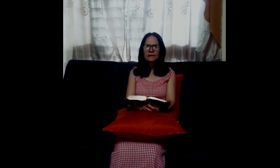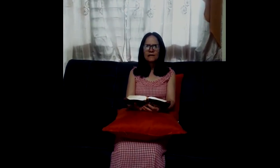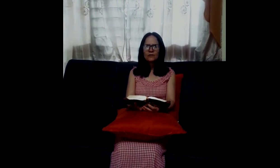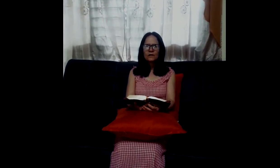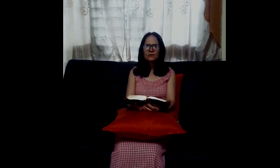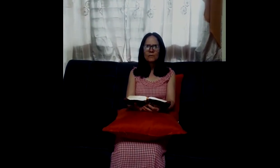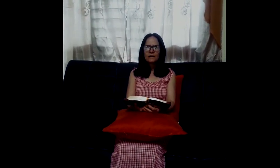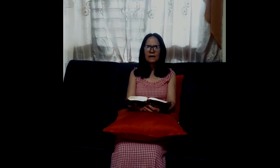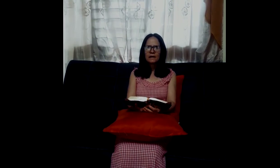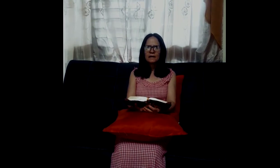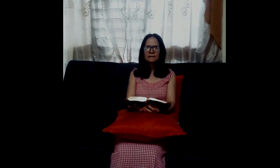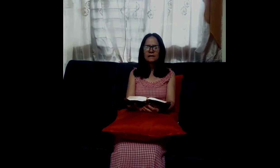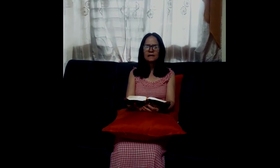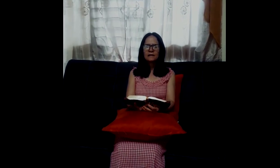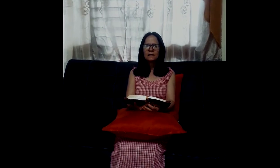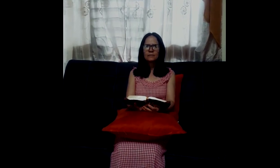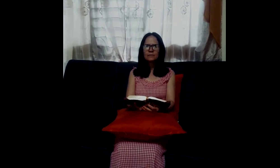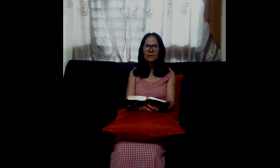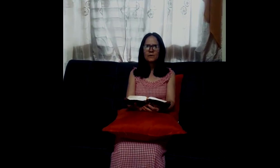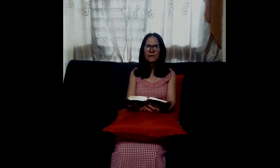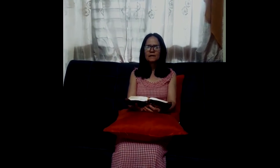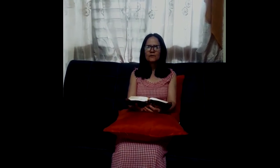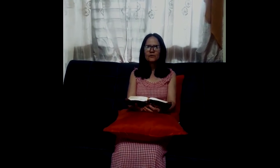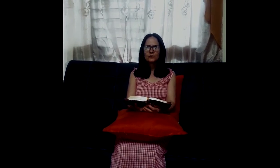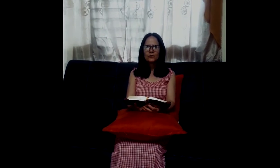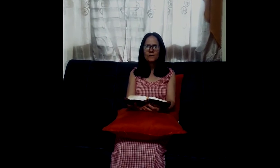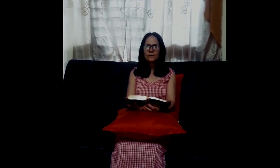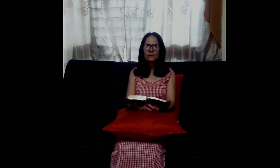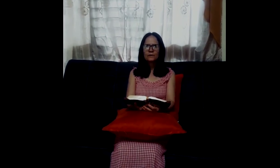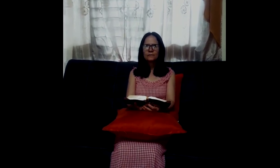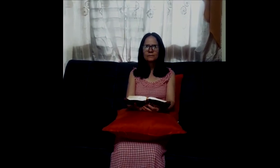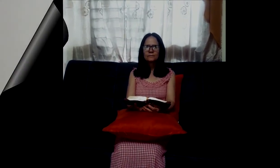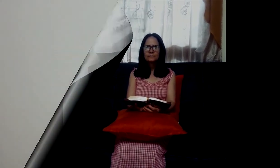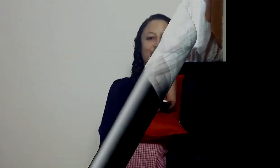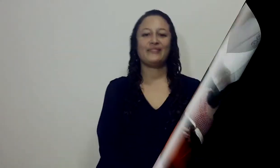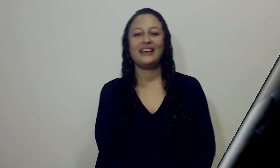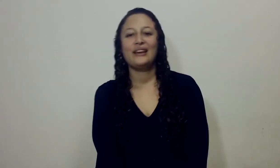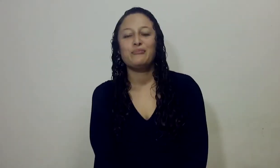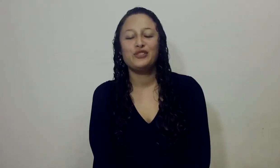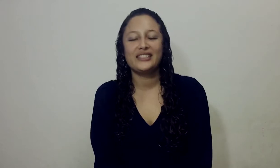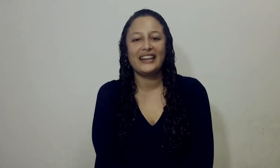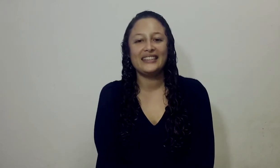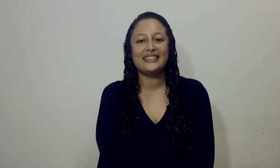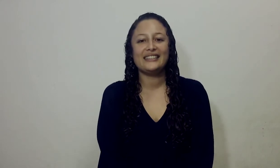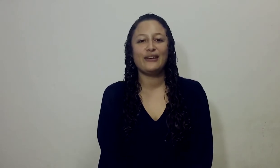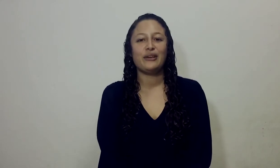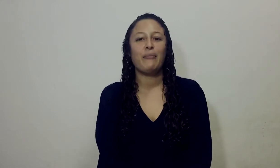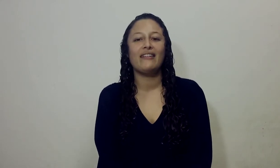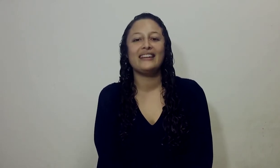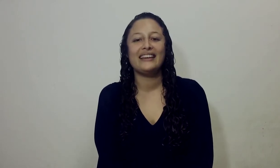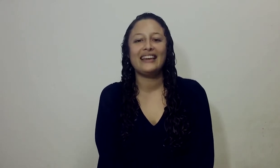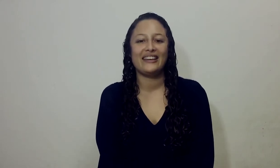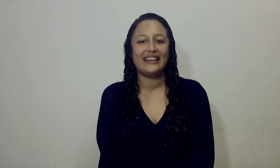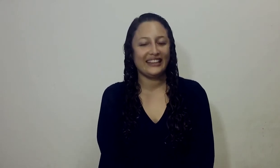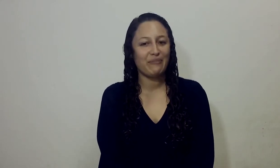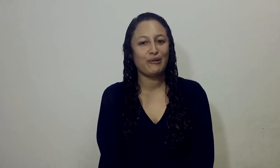Sabiendo que son verdaderas y que me prometen un futuro mejor Muchas gracias a Doña